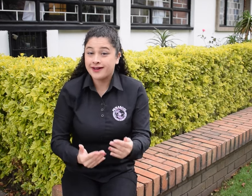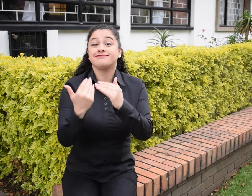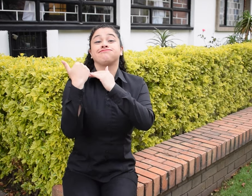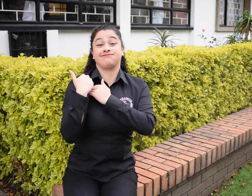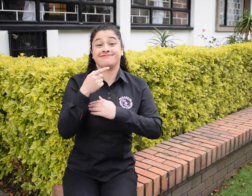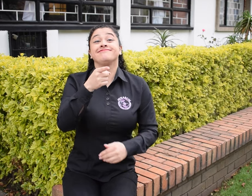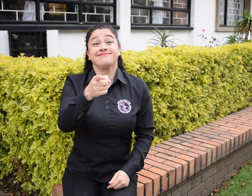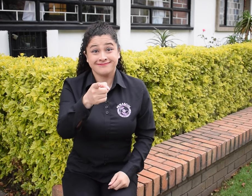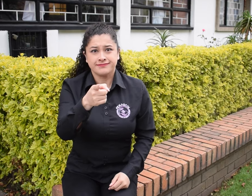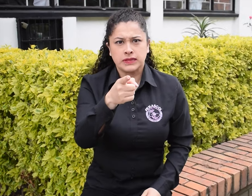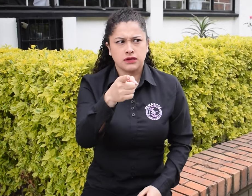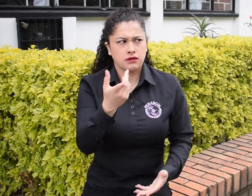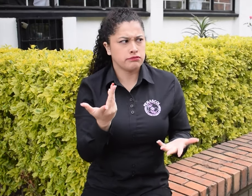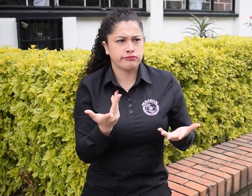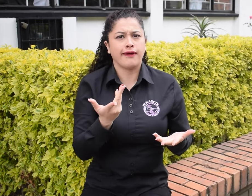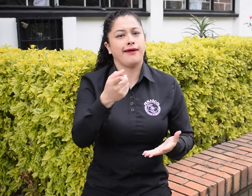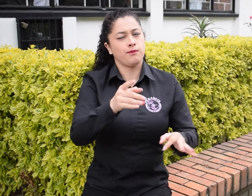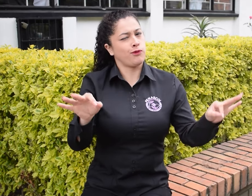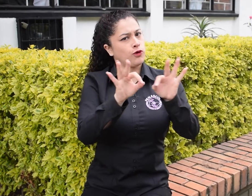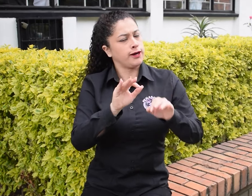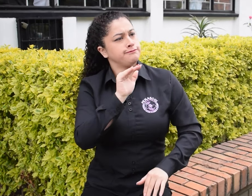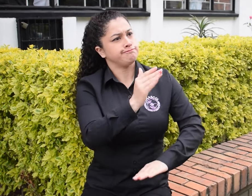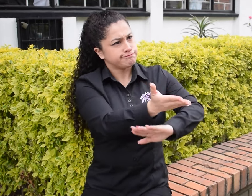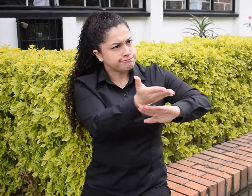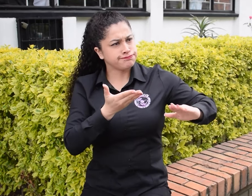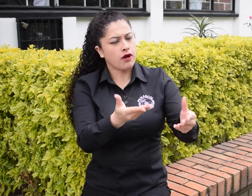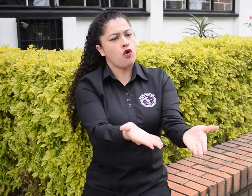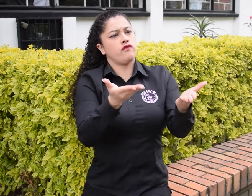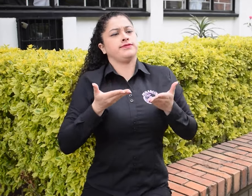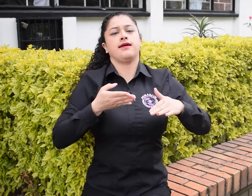Así que exige accesibilidad en todo el proceso.